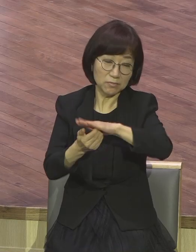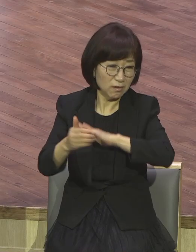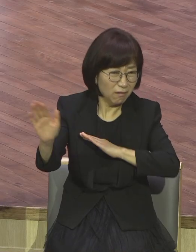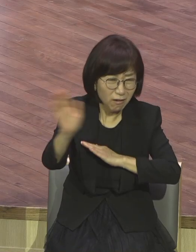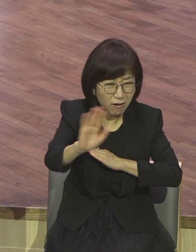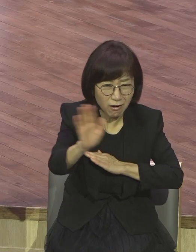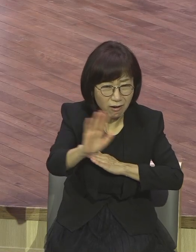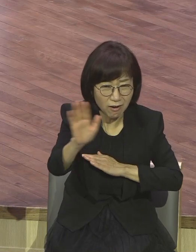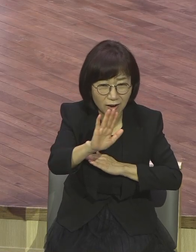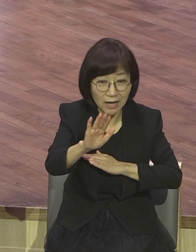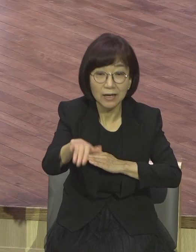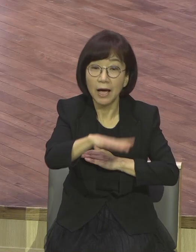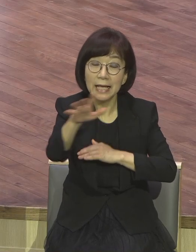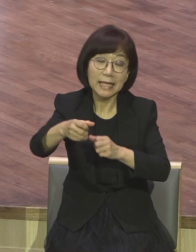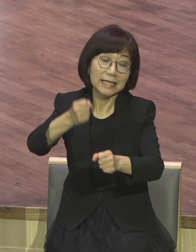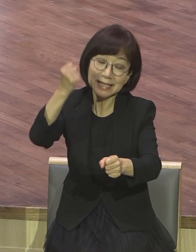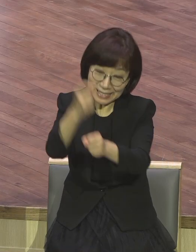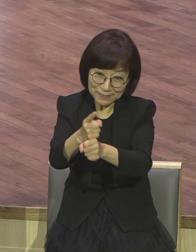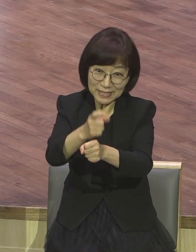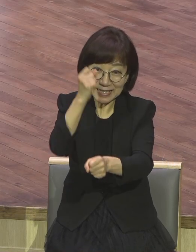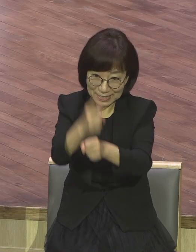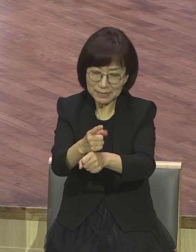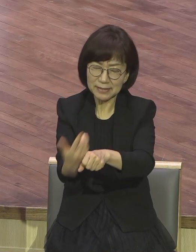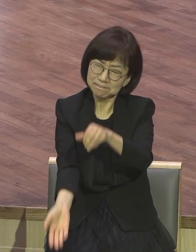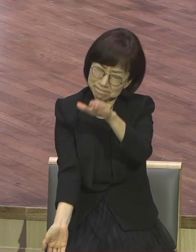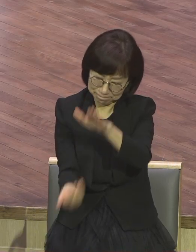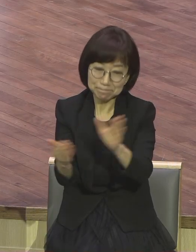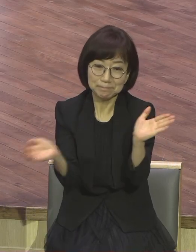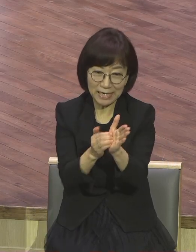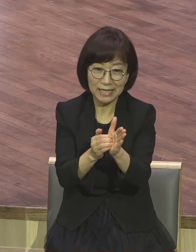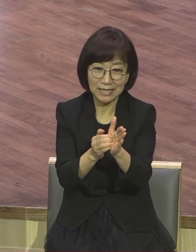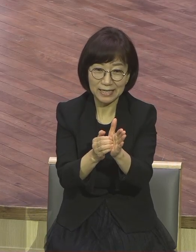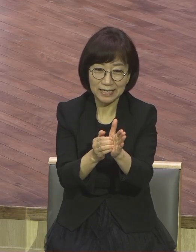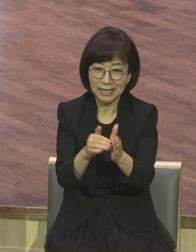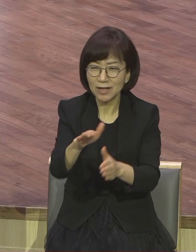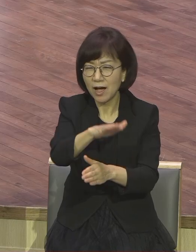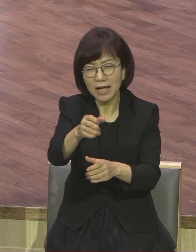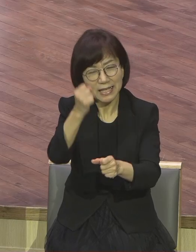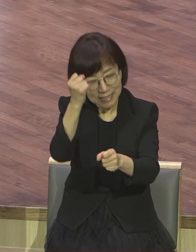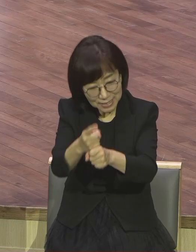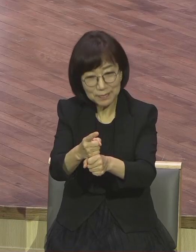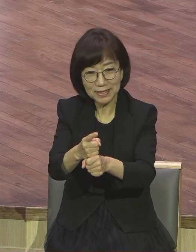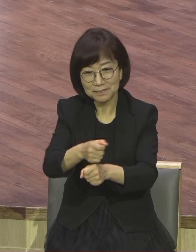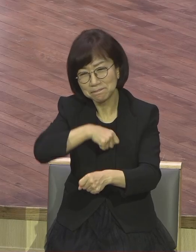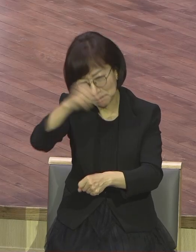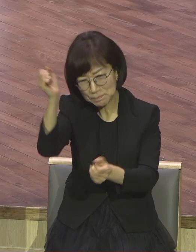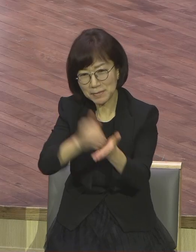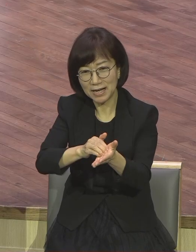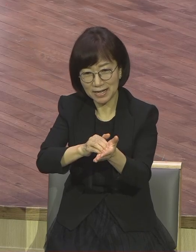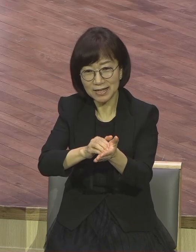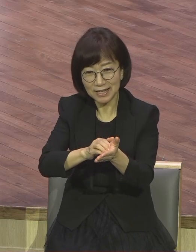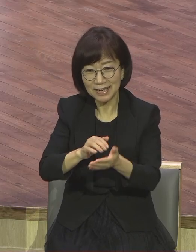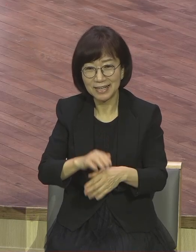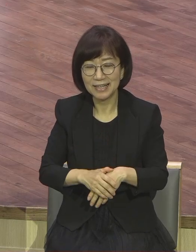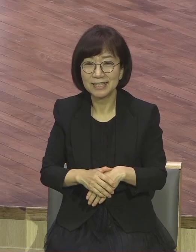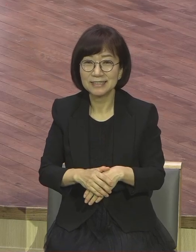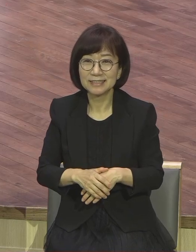영적 서밋이에요. 여러분처럼 영적이 비밀을 아는 분은 없어요. 우리 교회에서 이름도 빚도 없이 그냥 뒤끝에